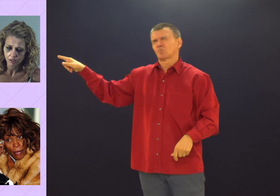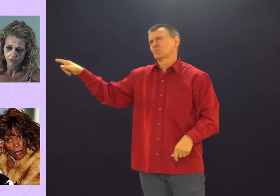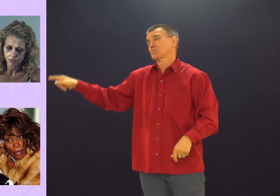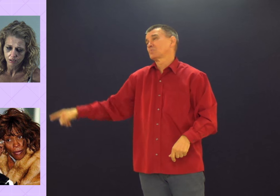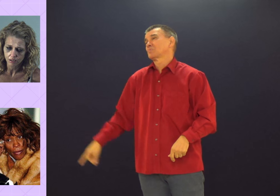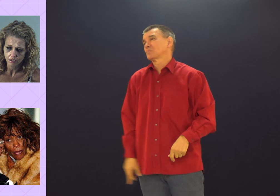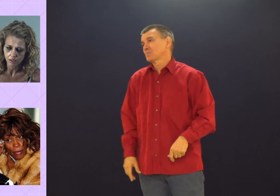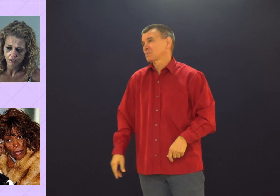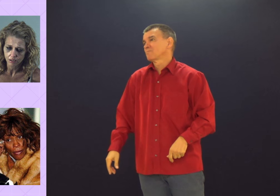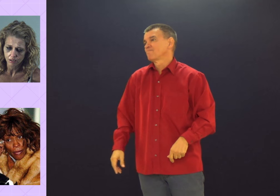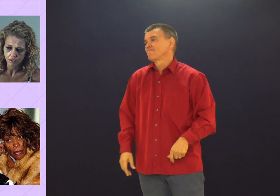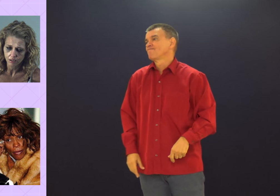Nossa.